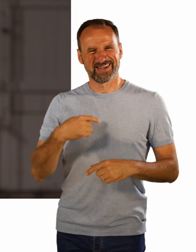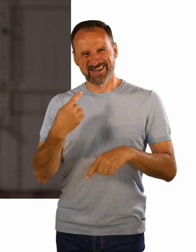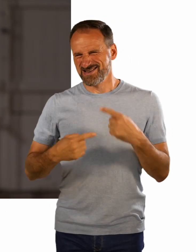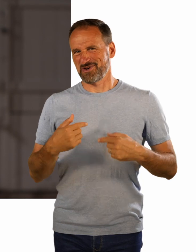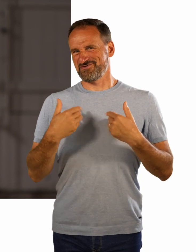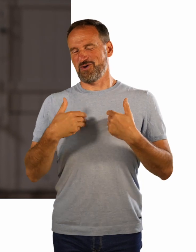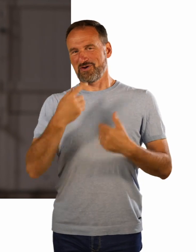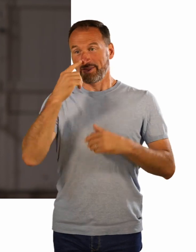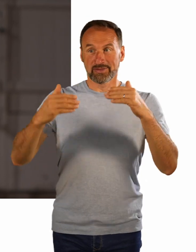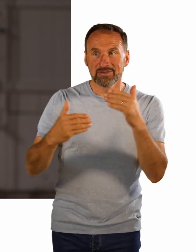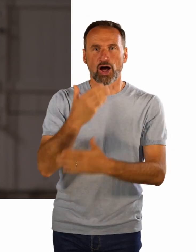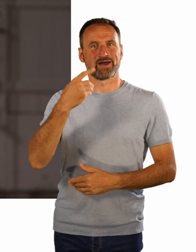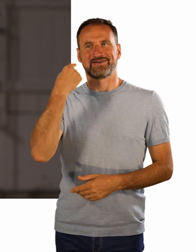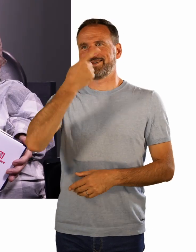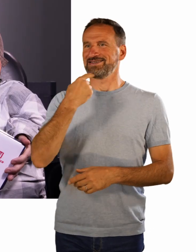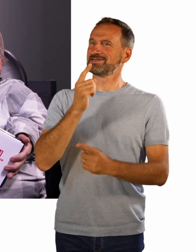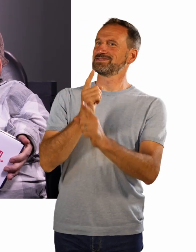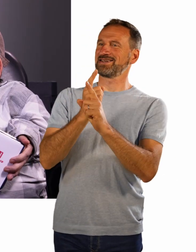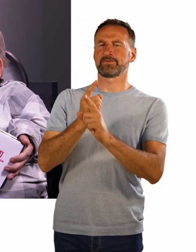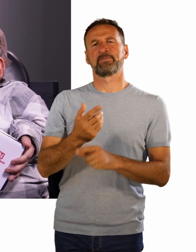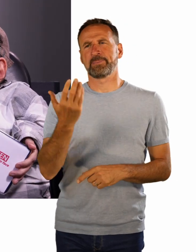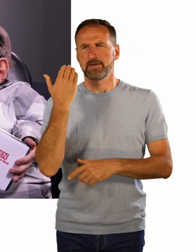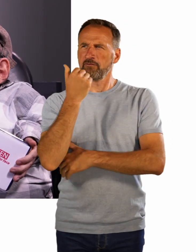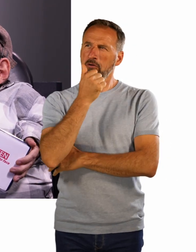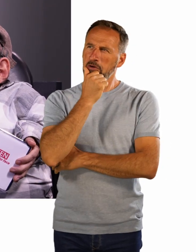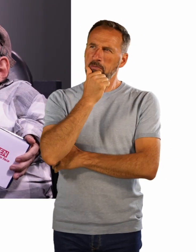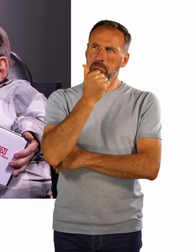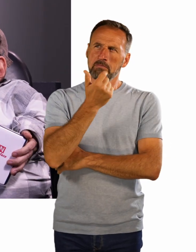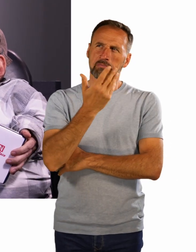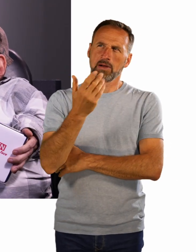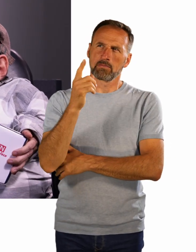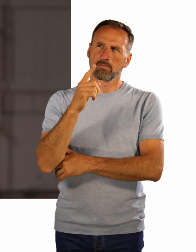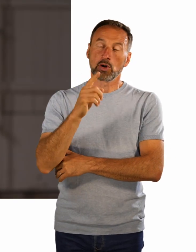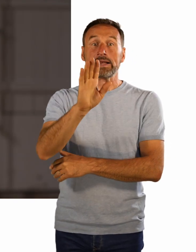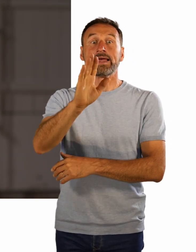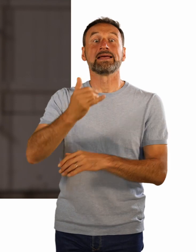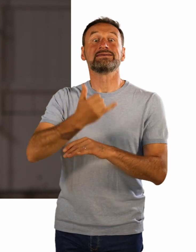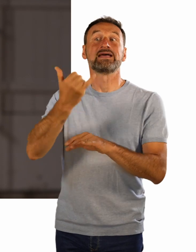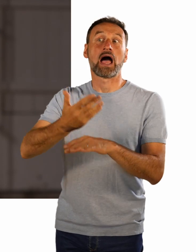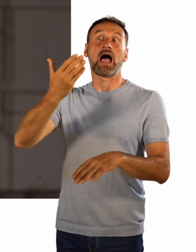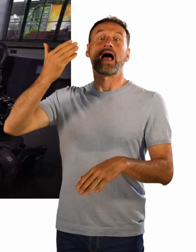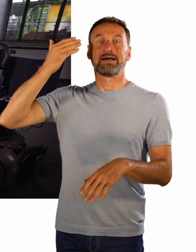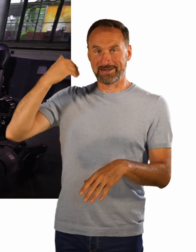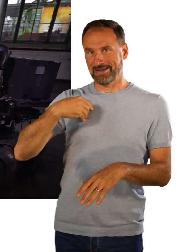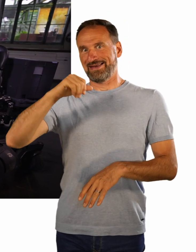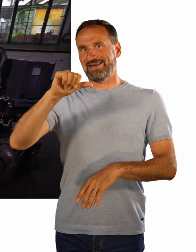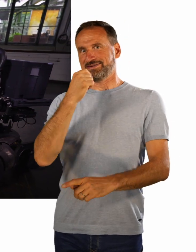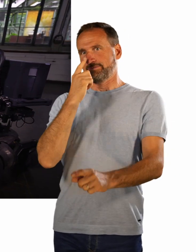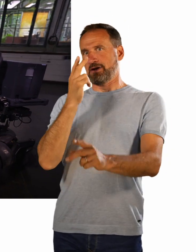paar Monaten, Jahren, habe ich dich zum ersten Mal gesehen im Heiligenhaus. Und dann dachte ich mir sofort,